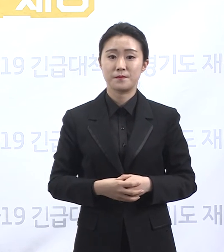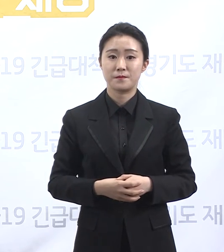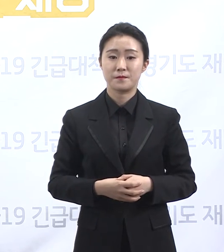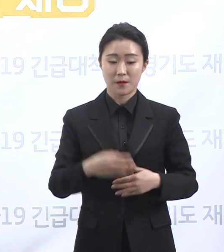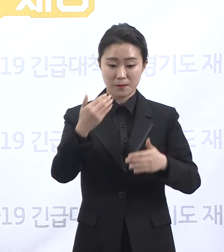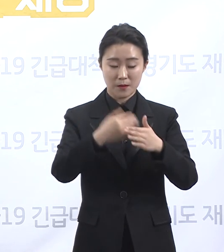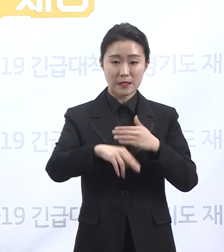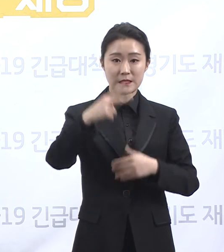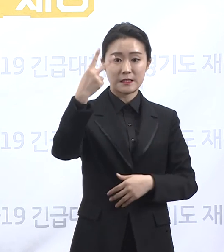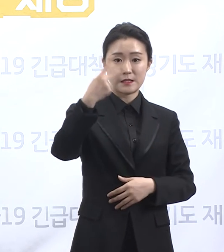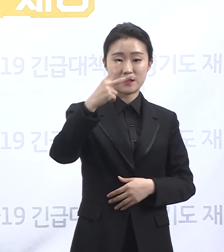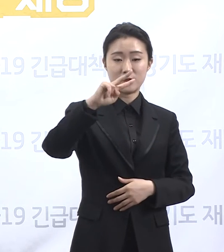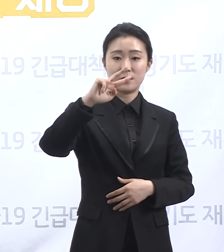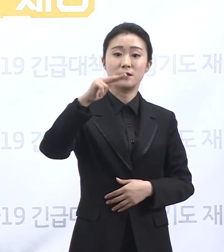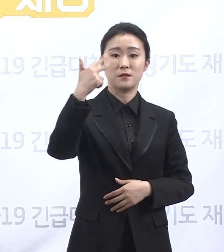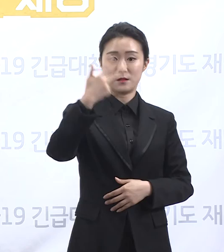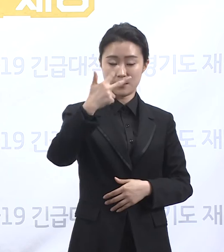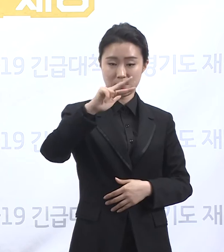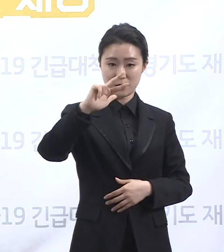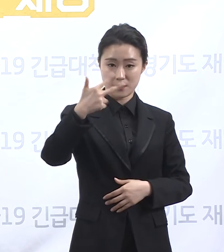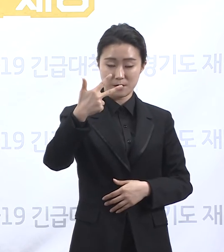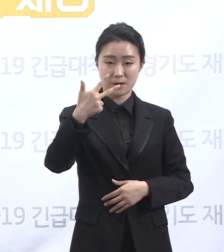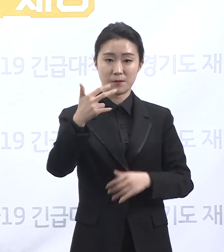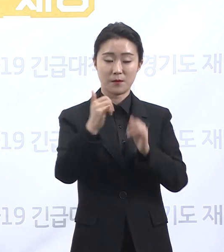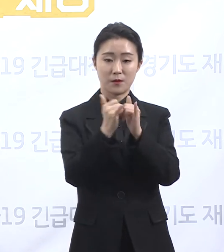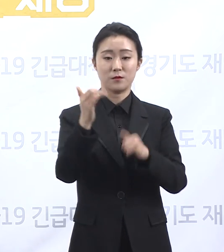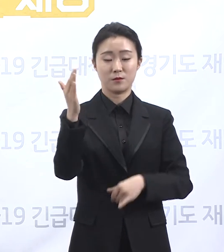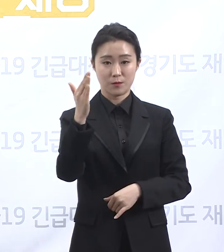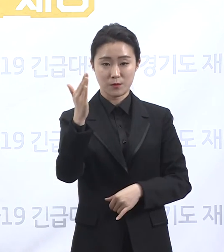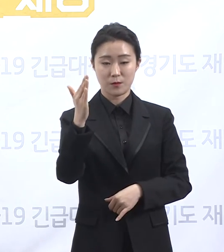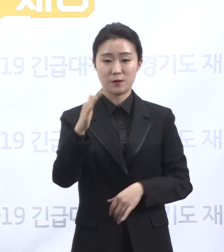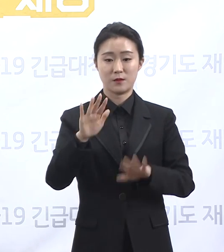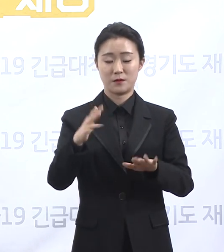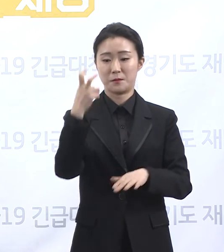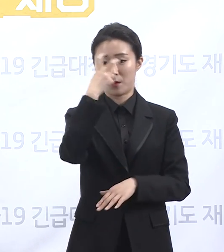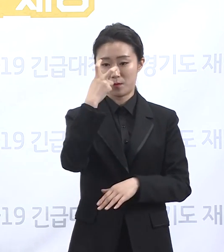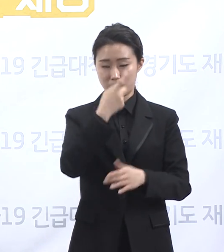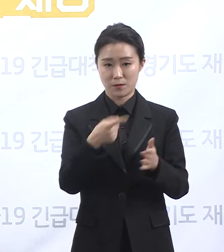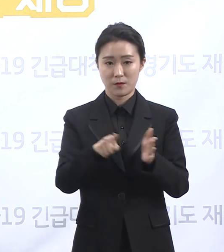,732명에 대해서도 검사를 받을 수 있도록 추진 중입니다.